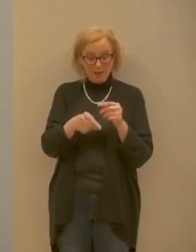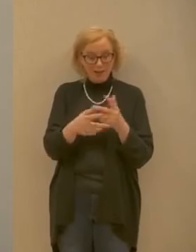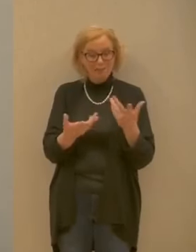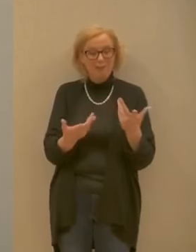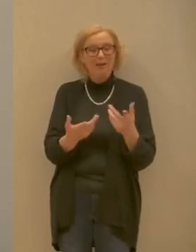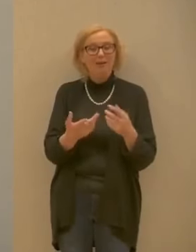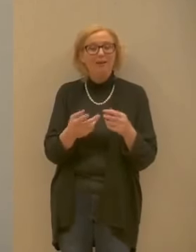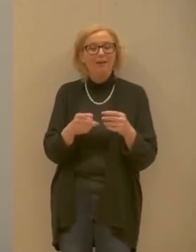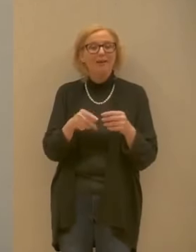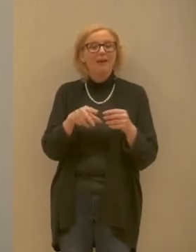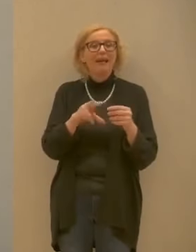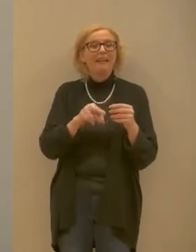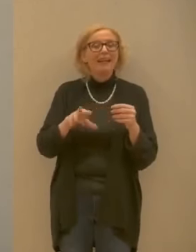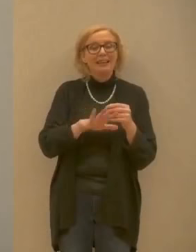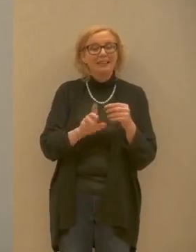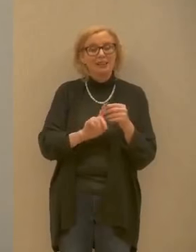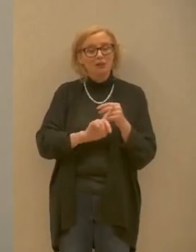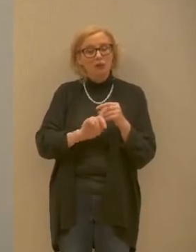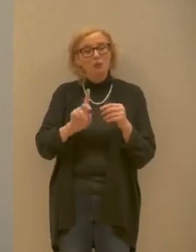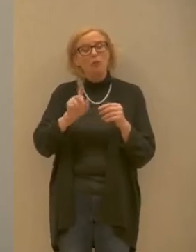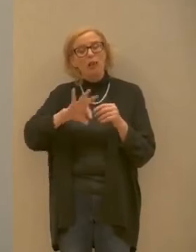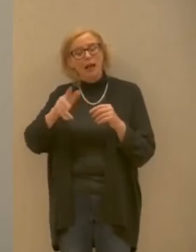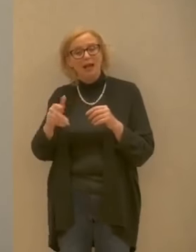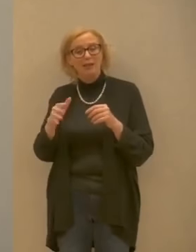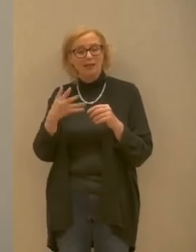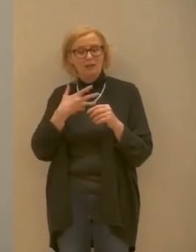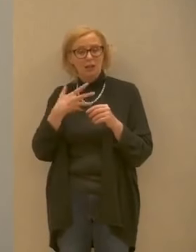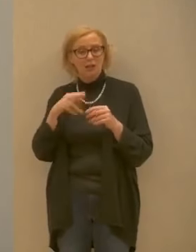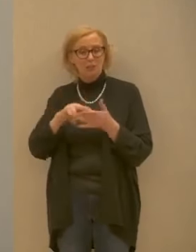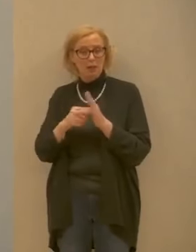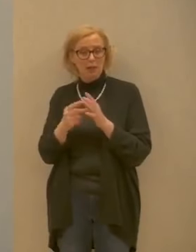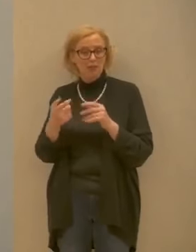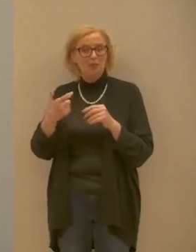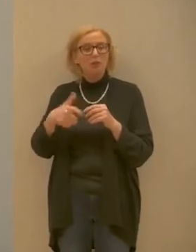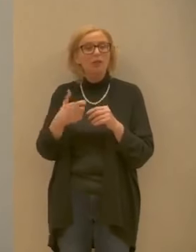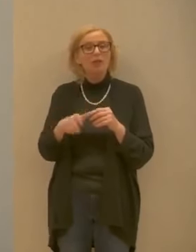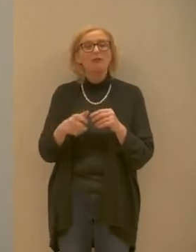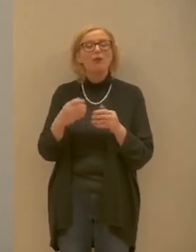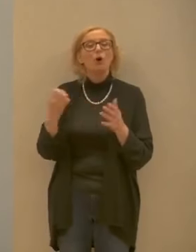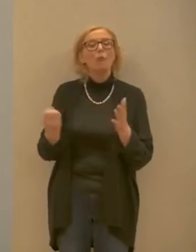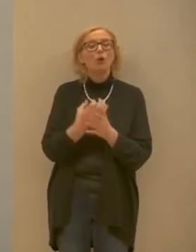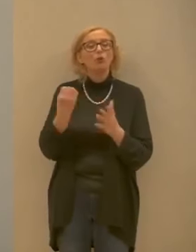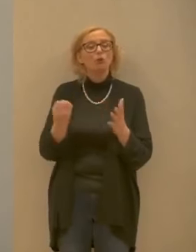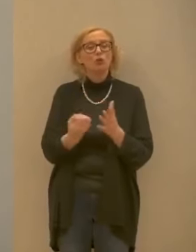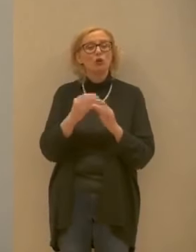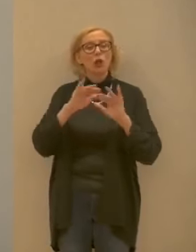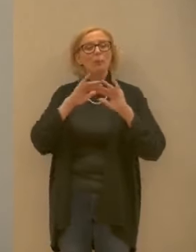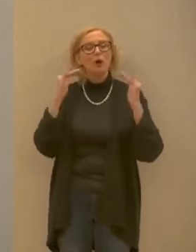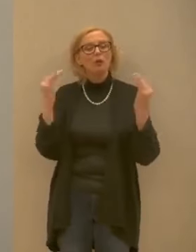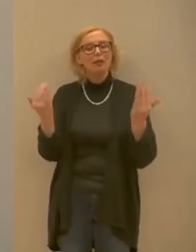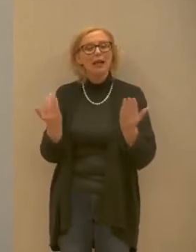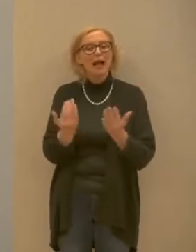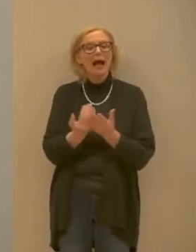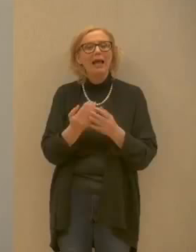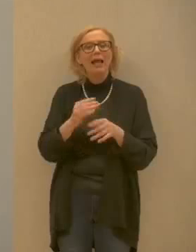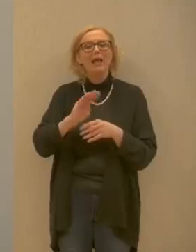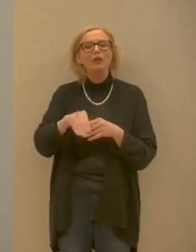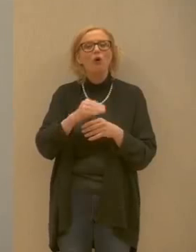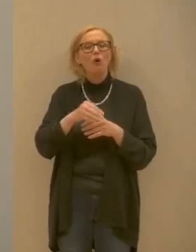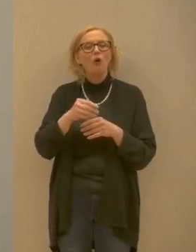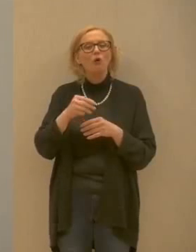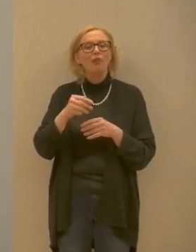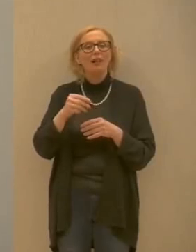nostra azienda ed è complicato per il fatto che i maggiori produttori mondiali di questi dispositivi stanno in Asia e ci sono